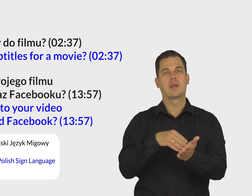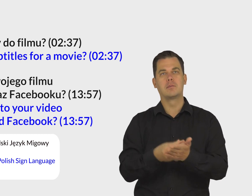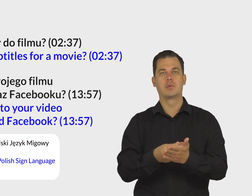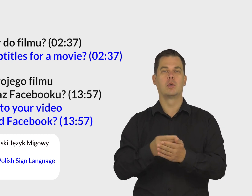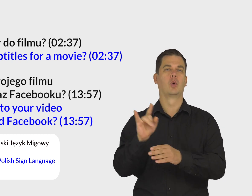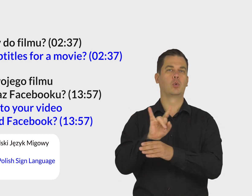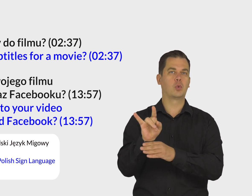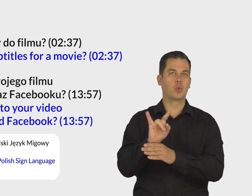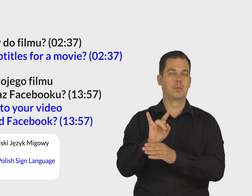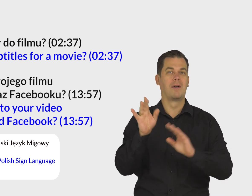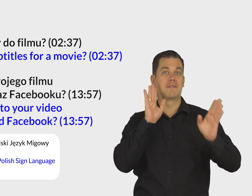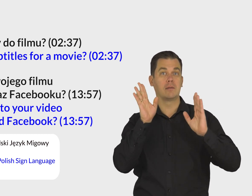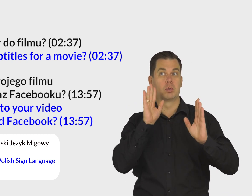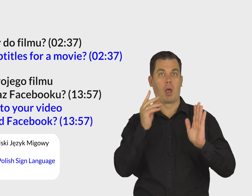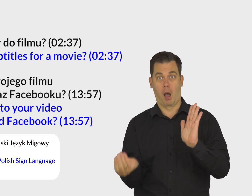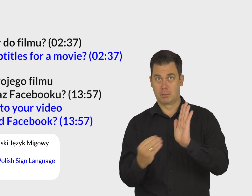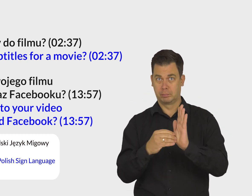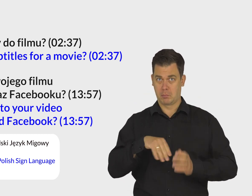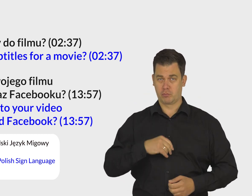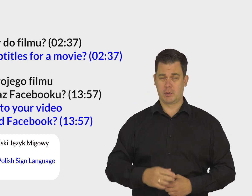do swojego filmu w serwisie YouTube oraz Facebook.